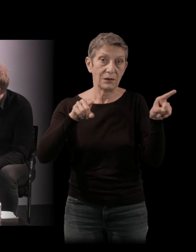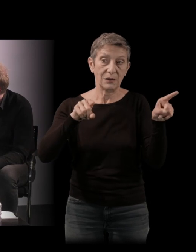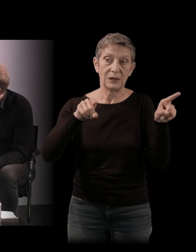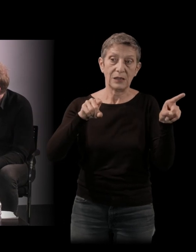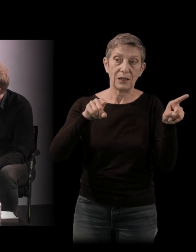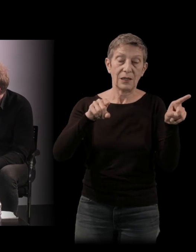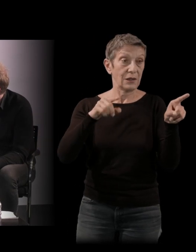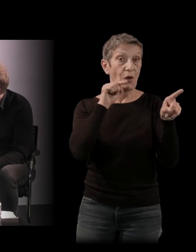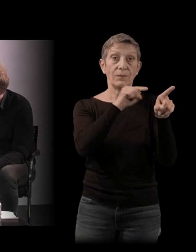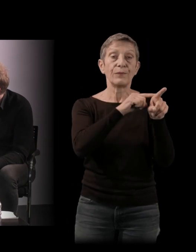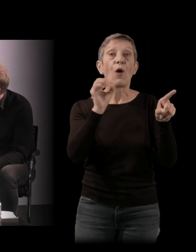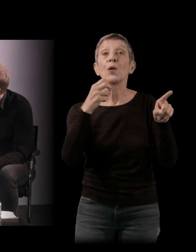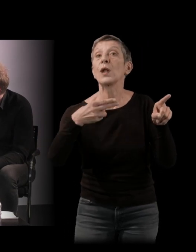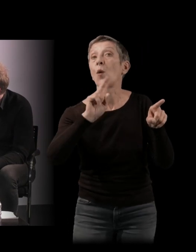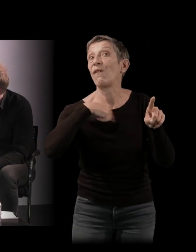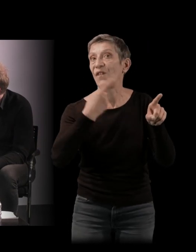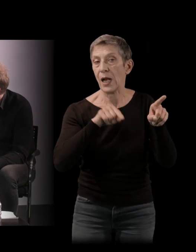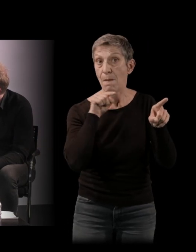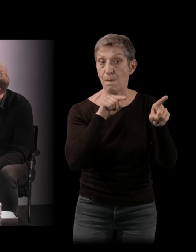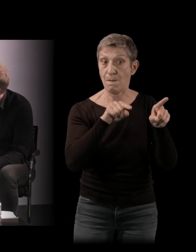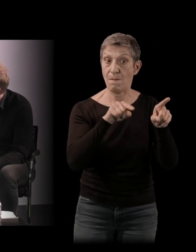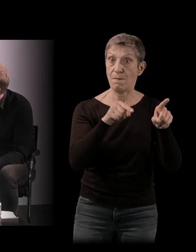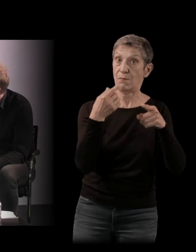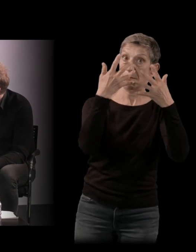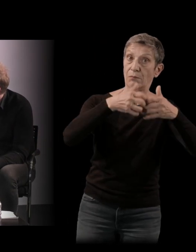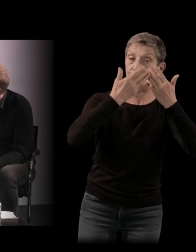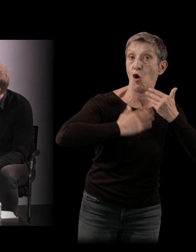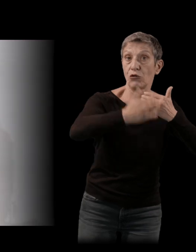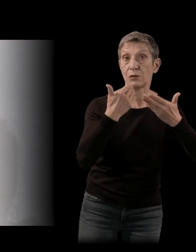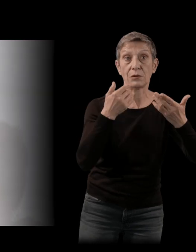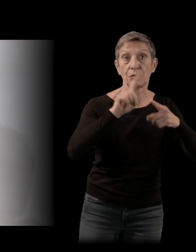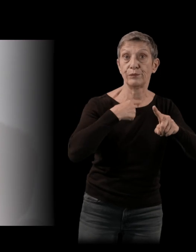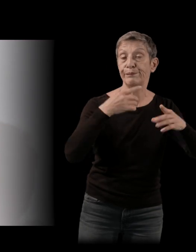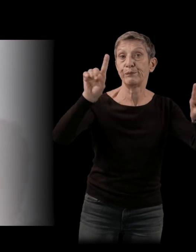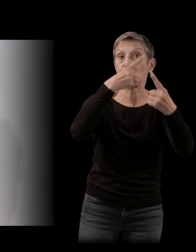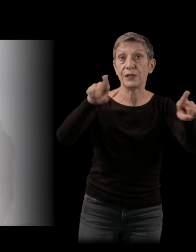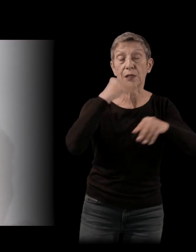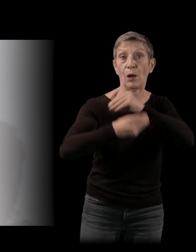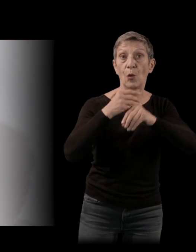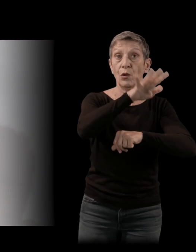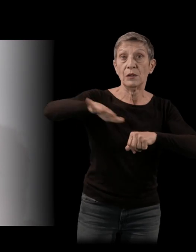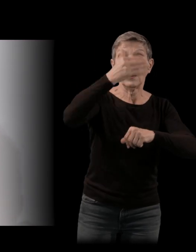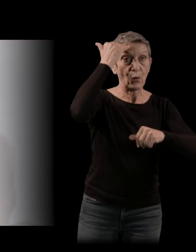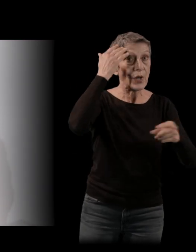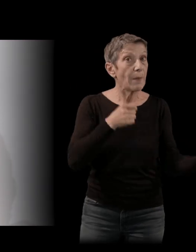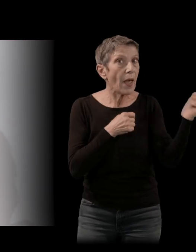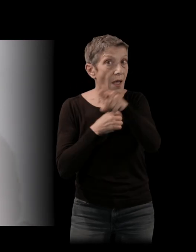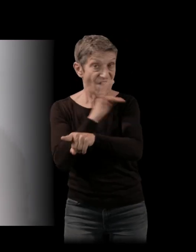juste après Orpheo Négro, qui est le film qui a fait connaître cette musique au monde, c'est la France, avec Pierre Barou, avec Henri Salvador